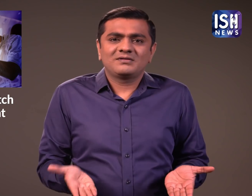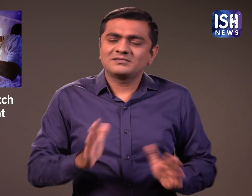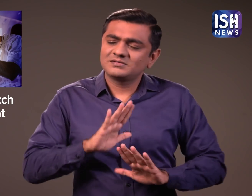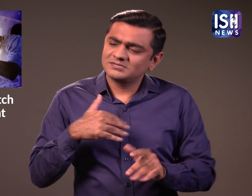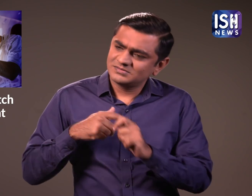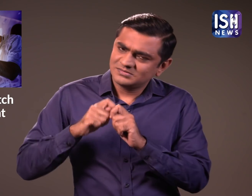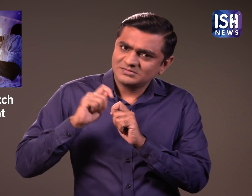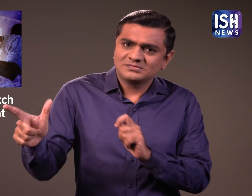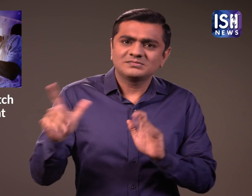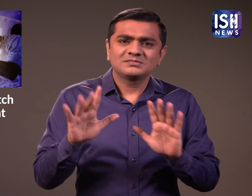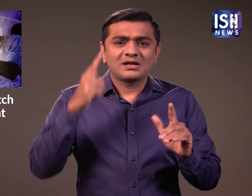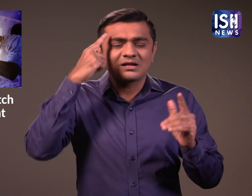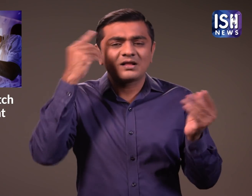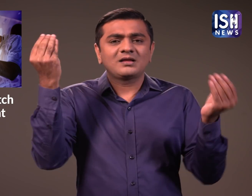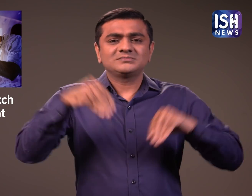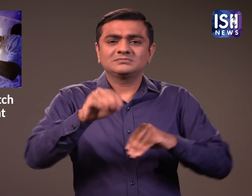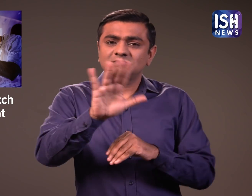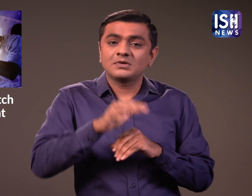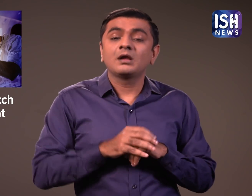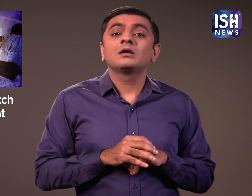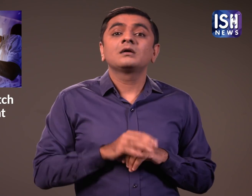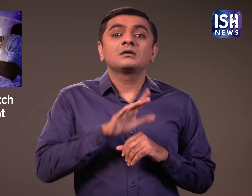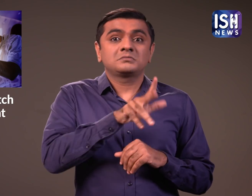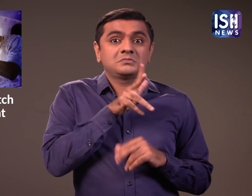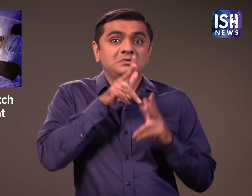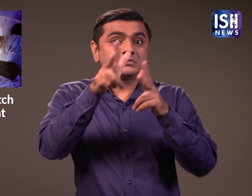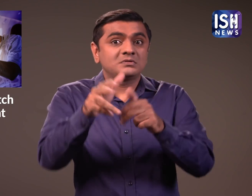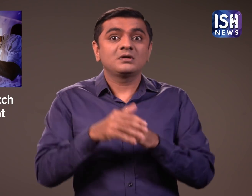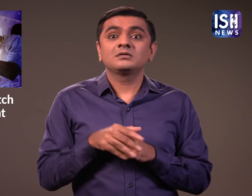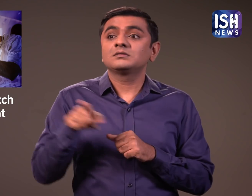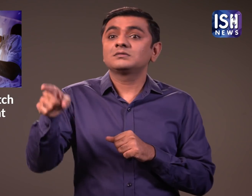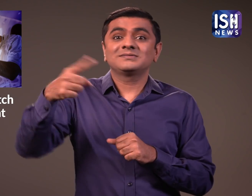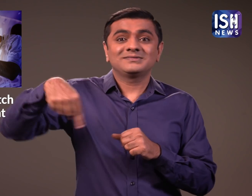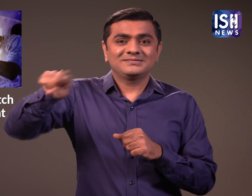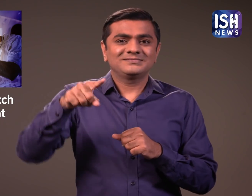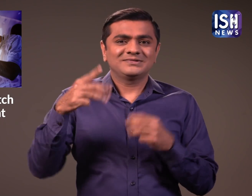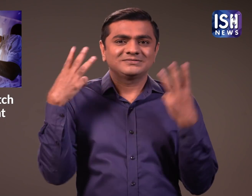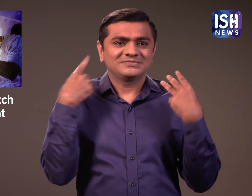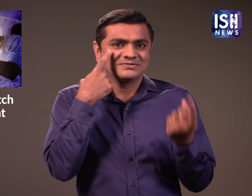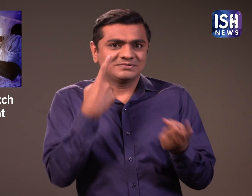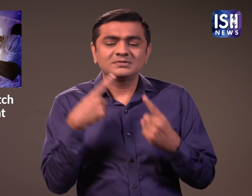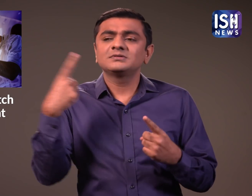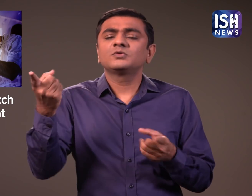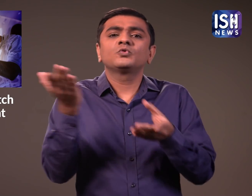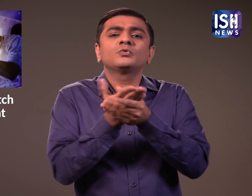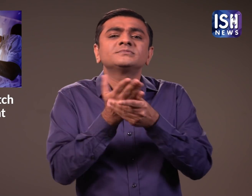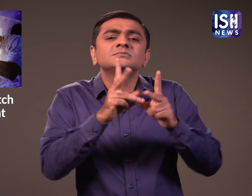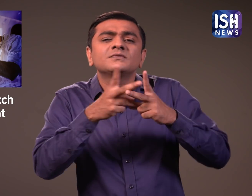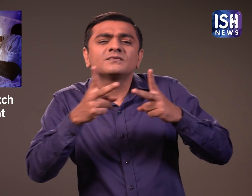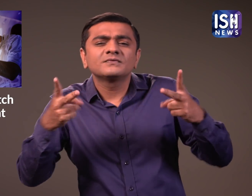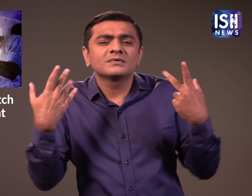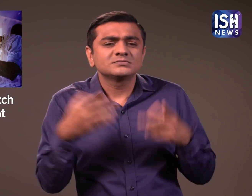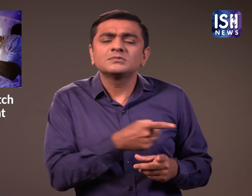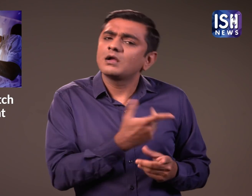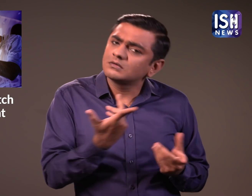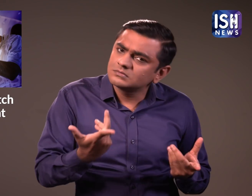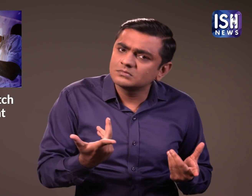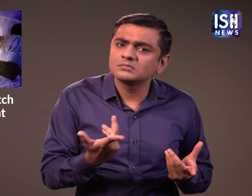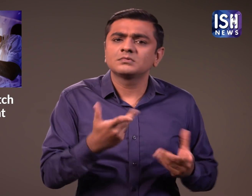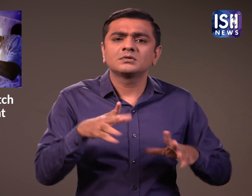खबर निराधार है उन्होंने जो भी वैद दस्तावेश चाहिए, मैं उन्हें उपलप्त कराऊंगा और उनके